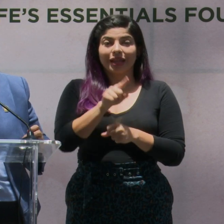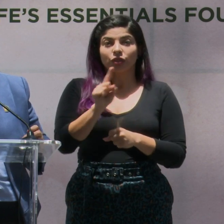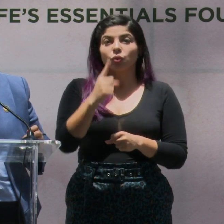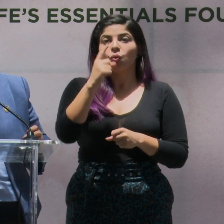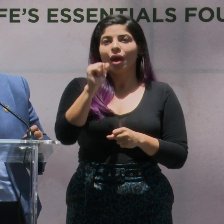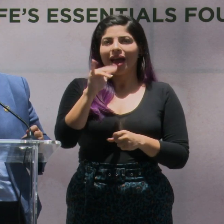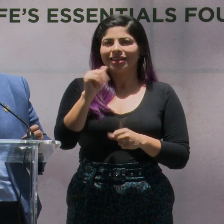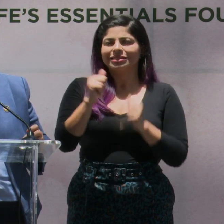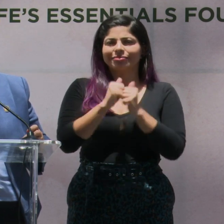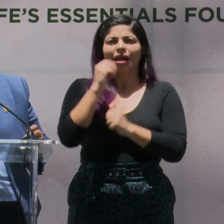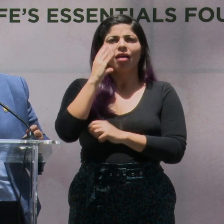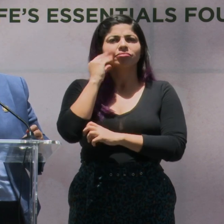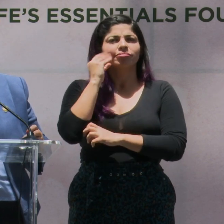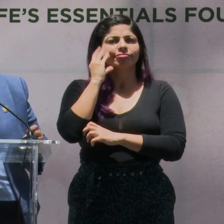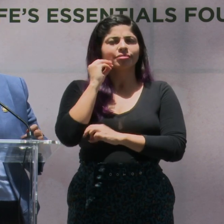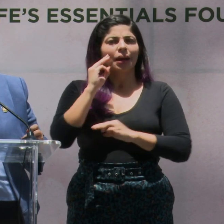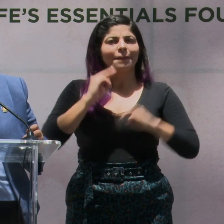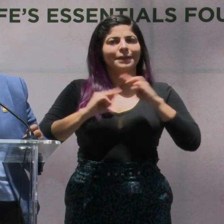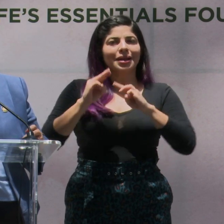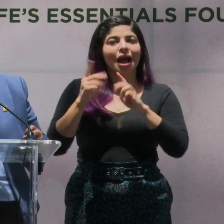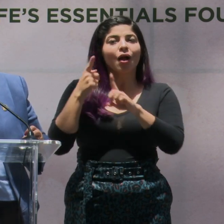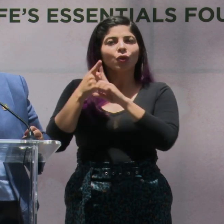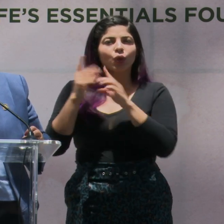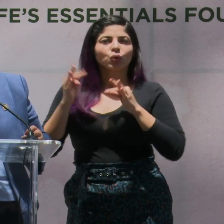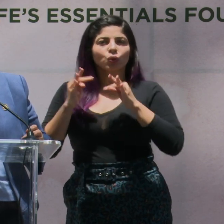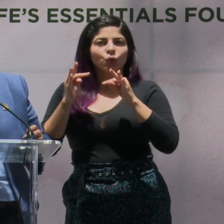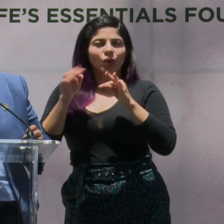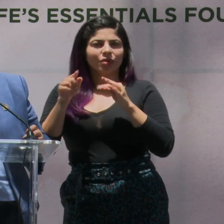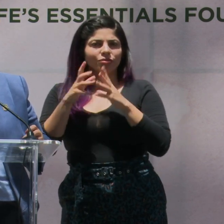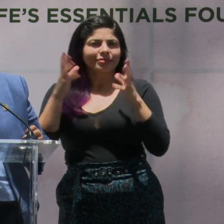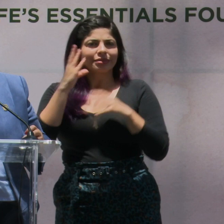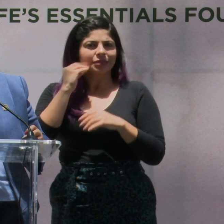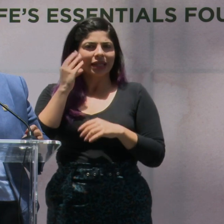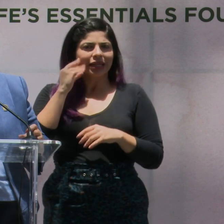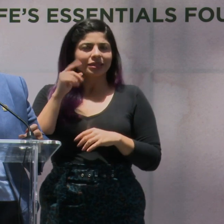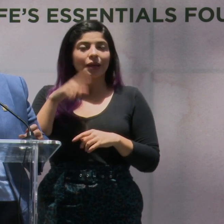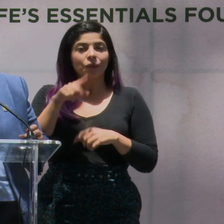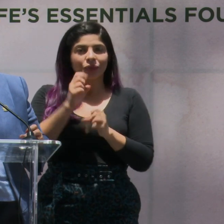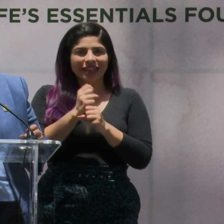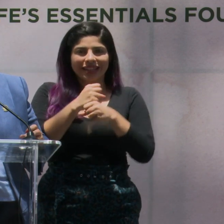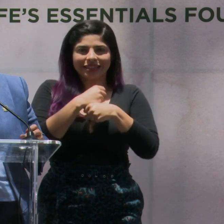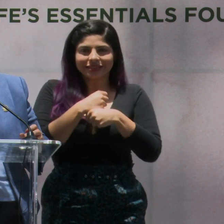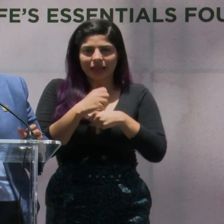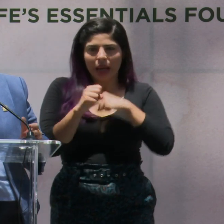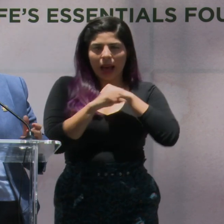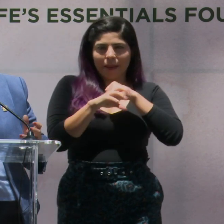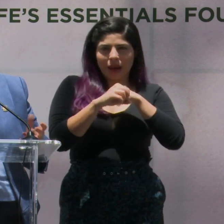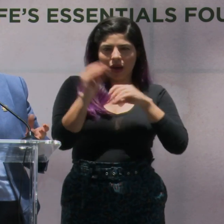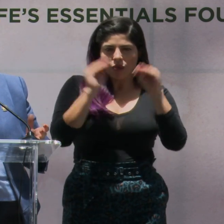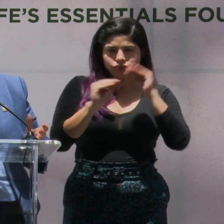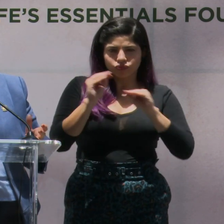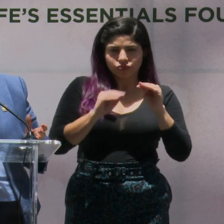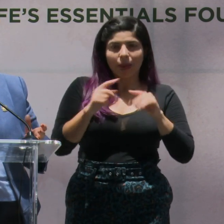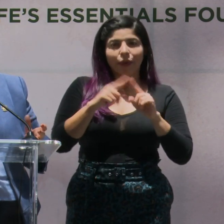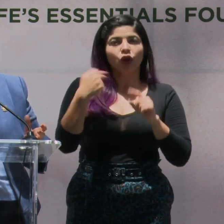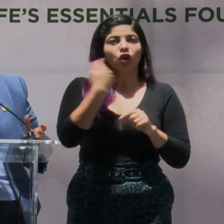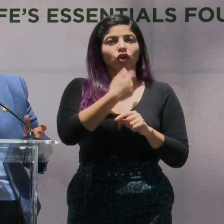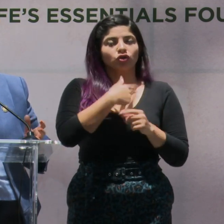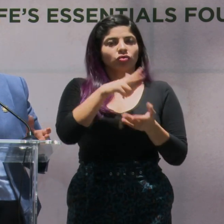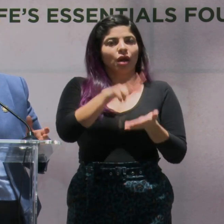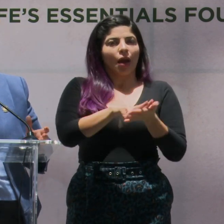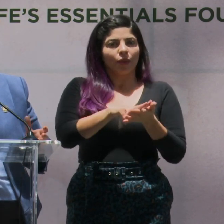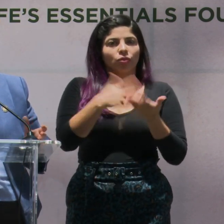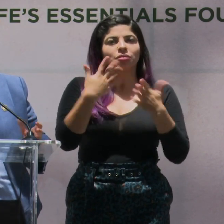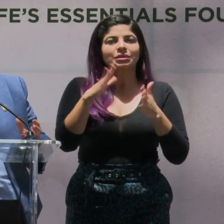más experimentadas en el mercado turístico. Ellos realizaron esta campaña, pero fuimos a probarla. Se